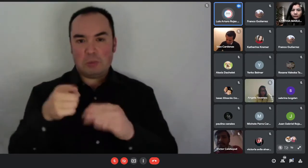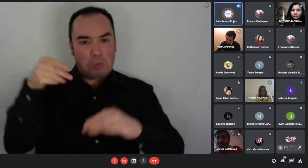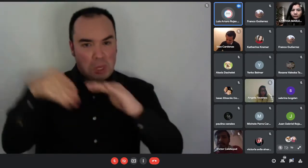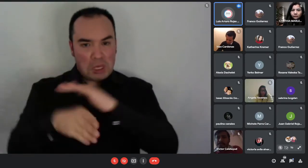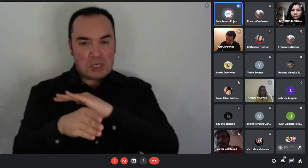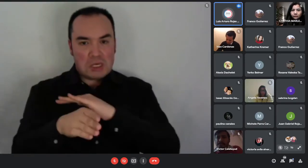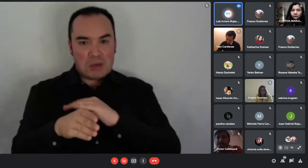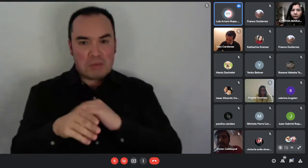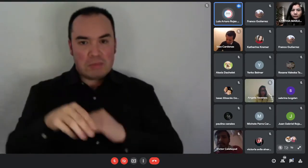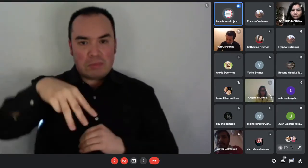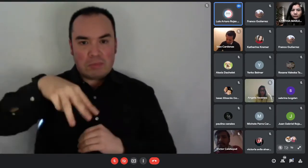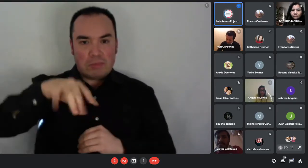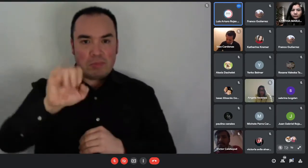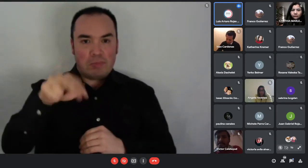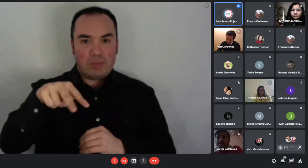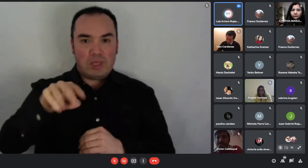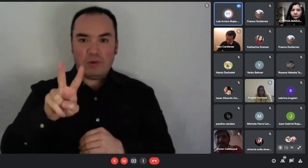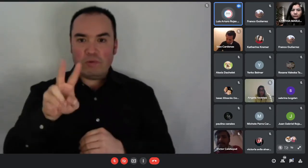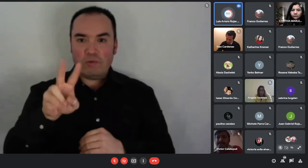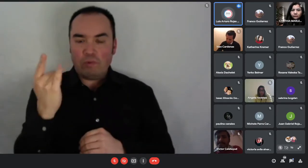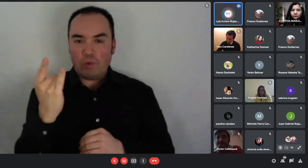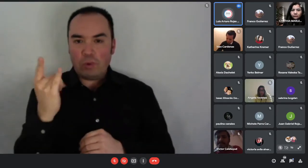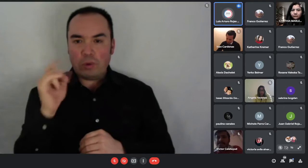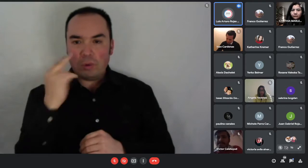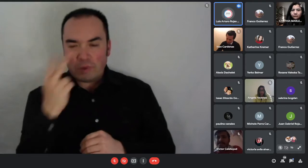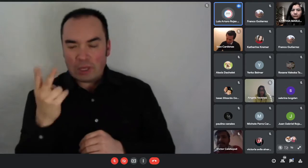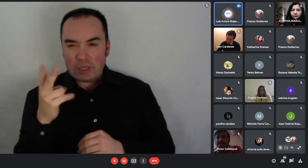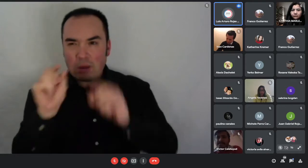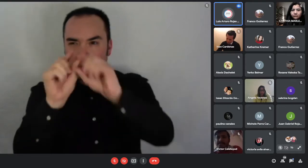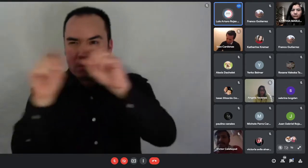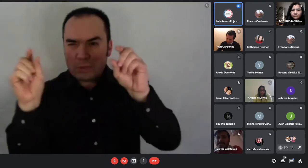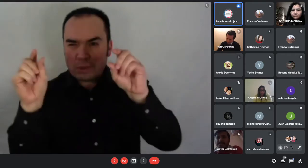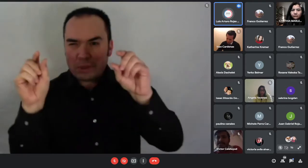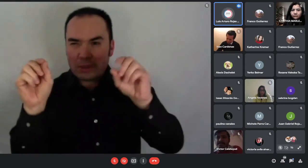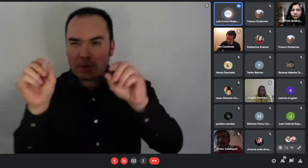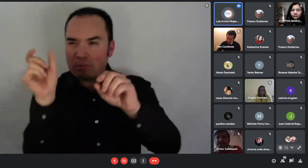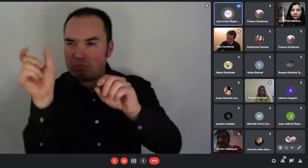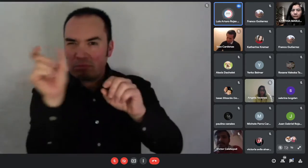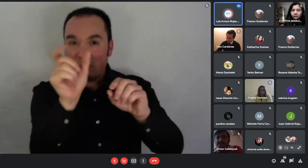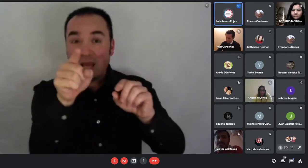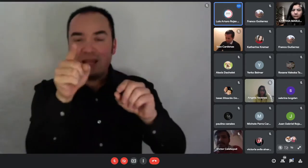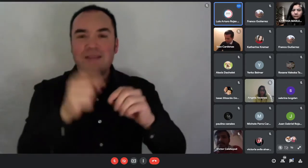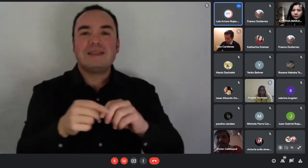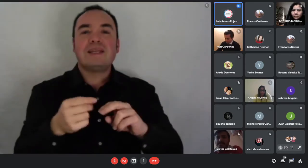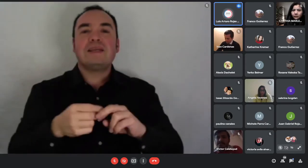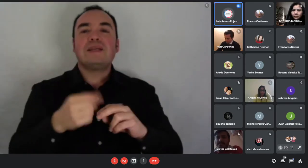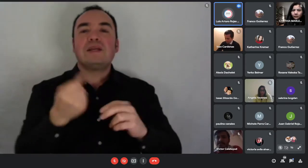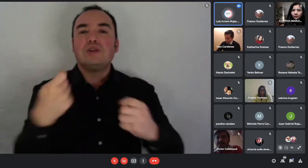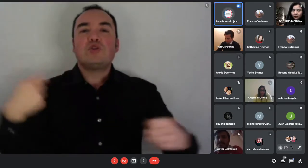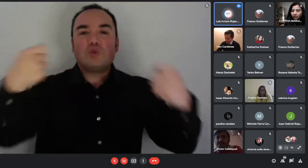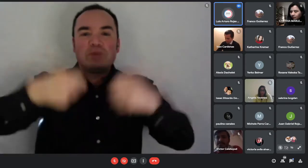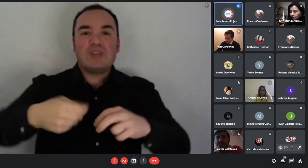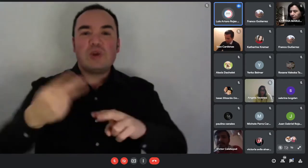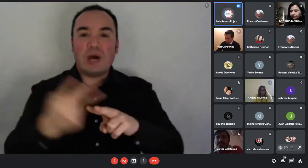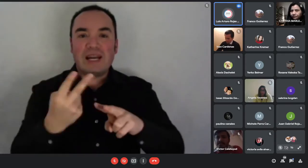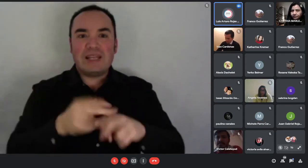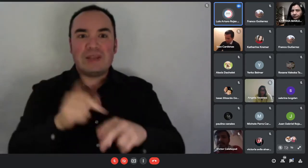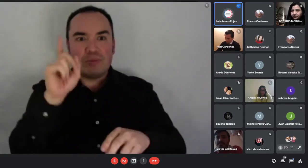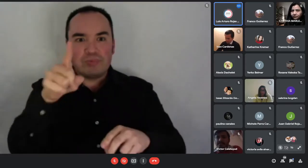materiales y al lado dice subsidio de arriendo. El subsidio de arriendo está abierto hasta el mes de